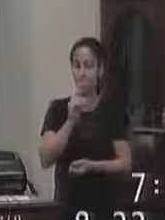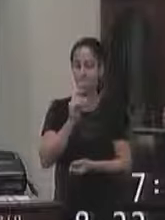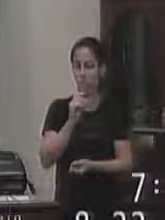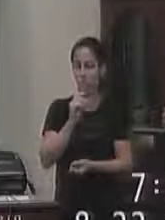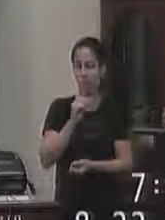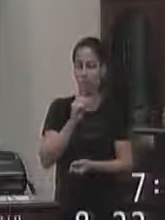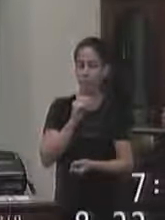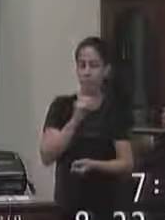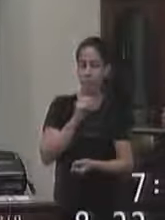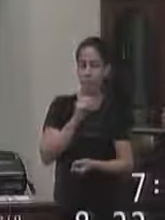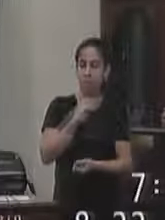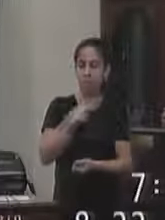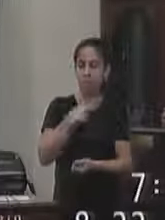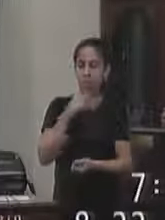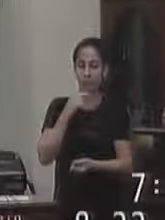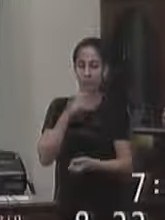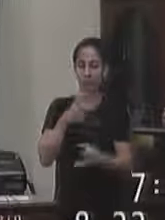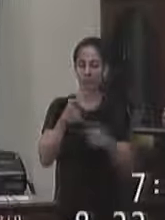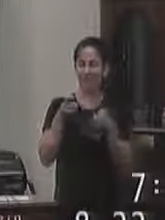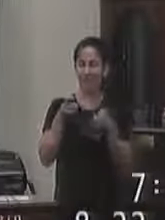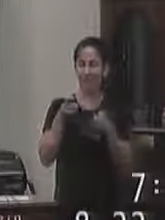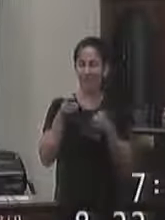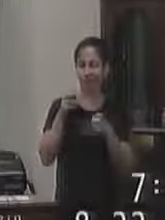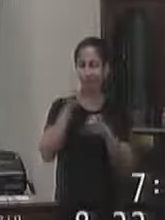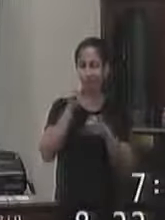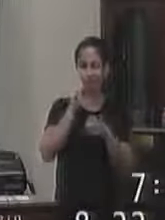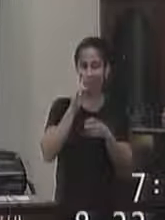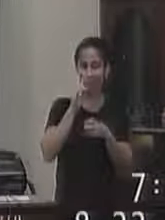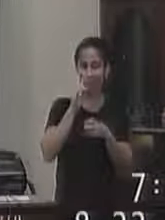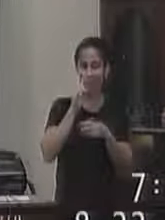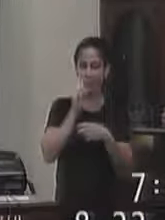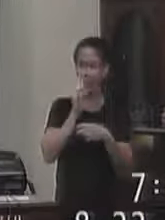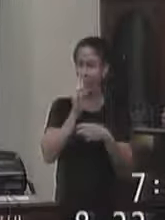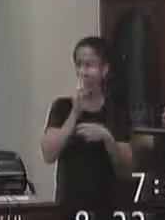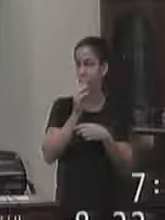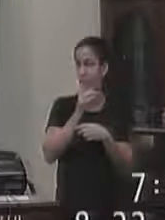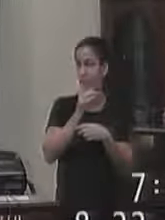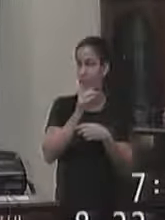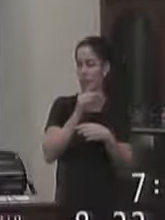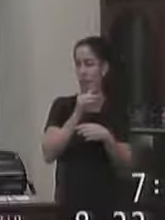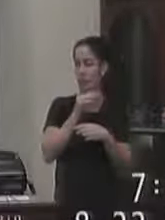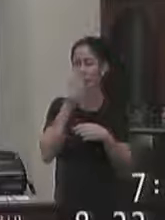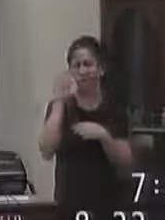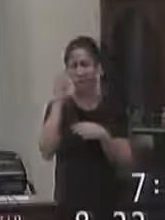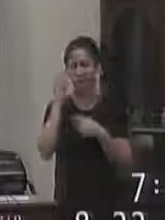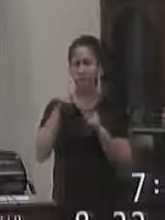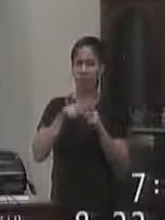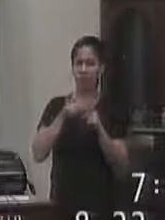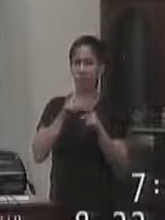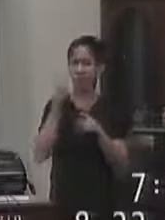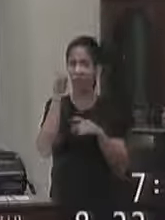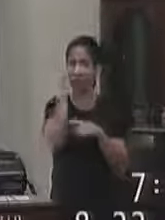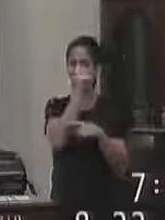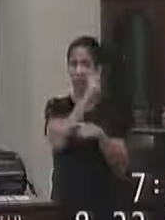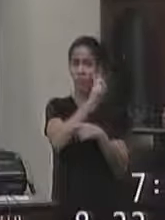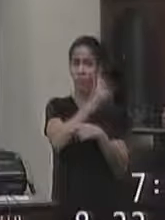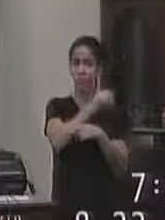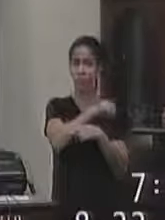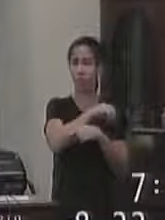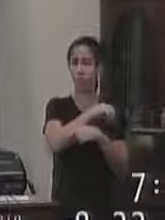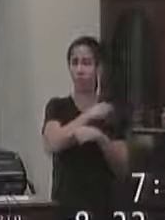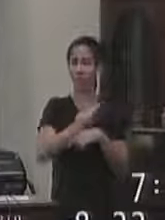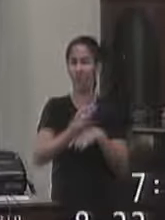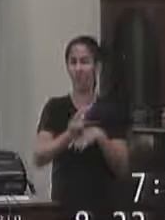eu vejo que e vejo a dificuldade que é o